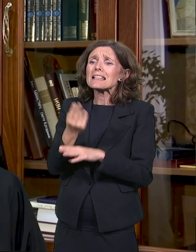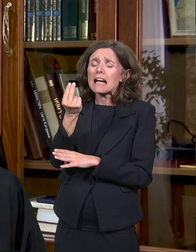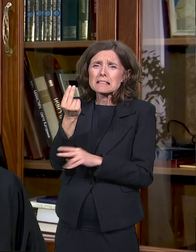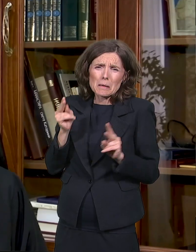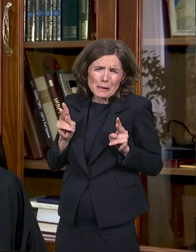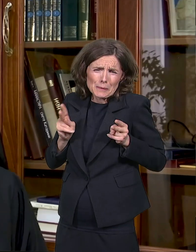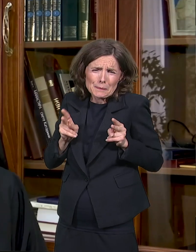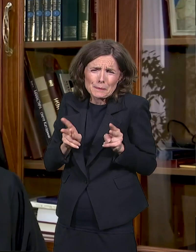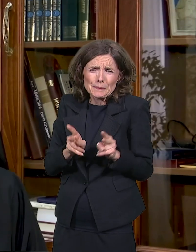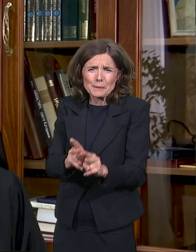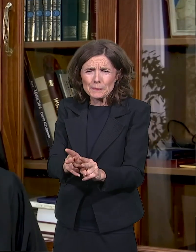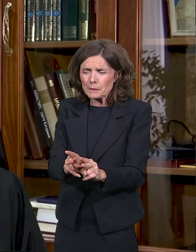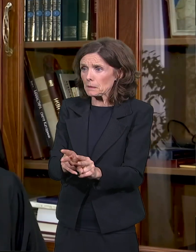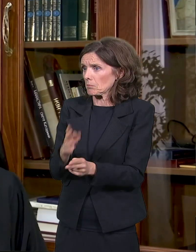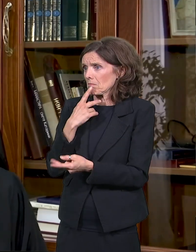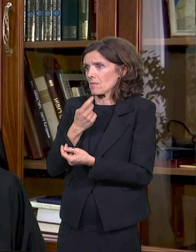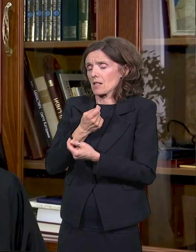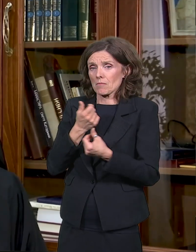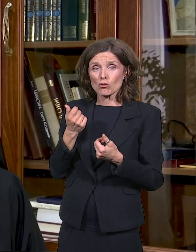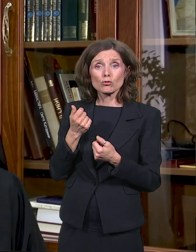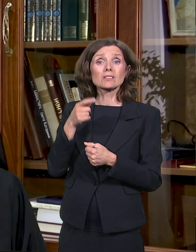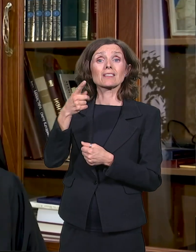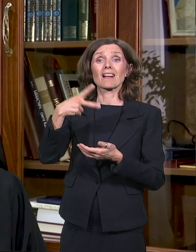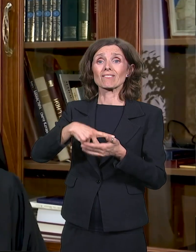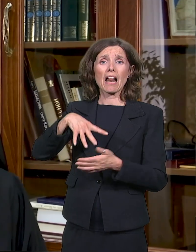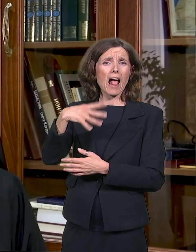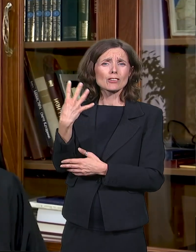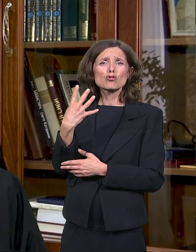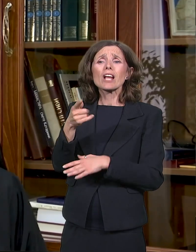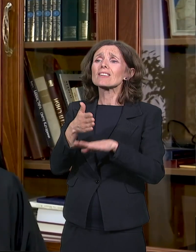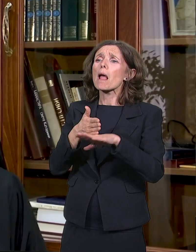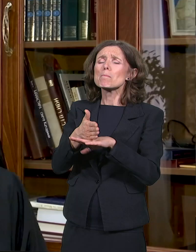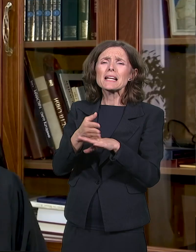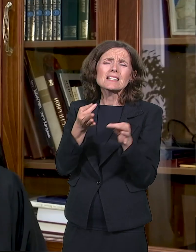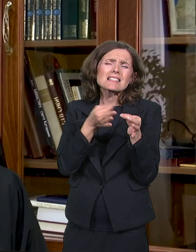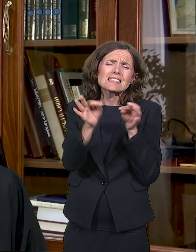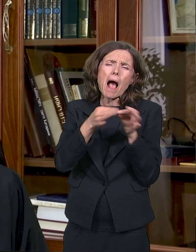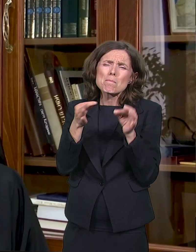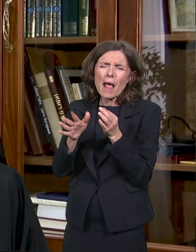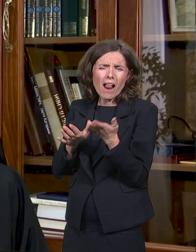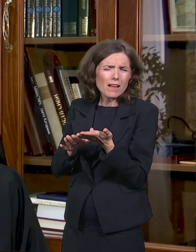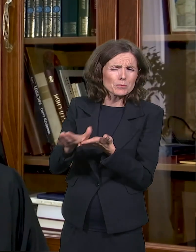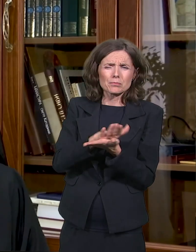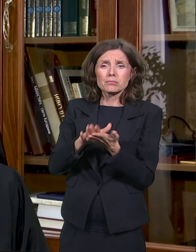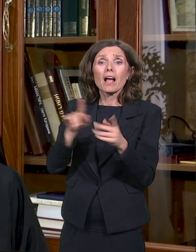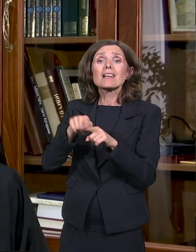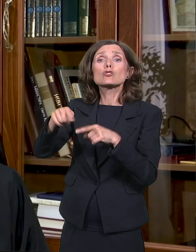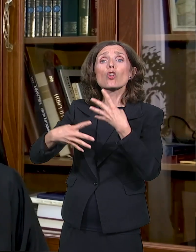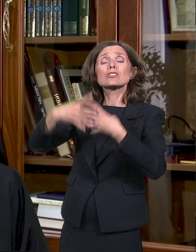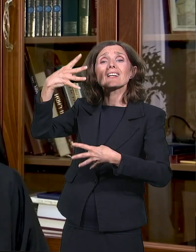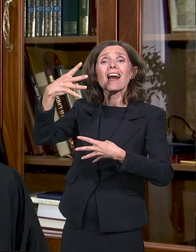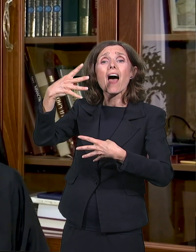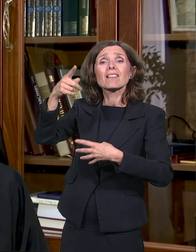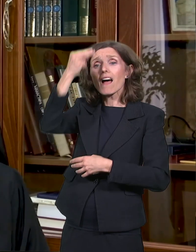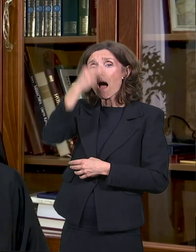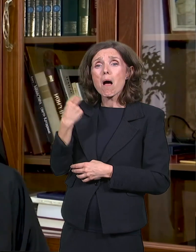2004. godine. Sve je spaljeno u prizrenu, tako i zgrade bogoslovija. Ovdje